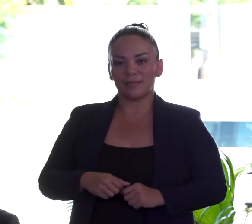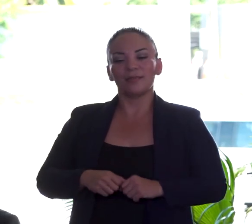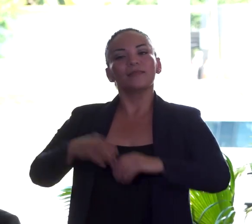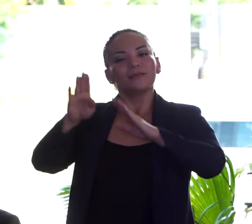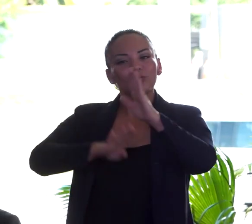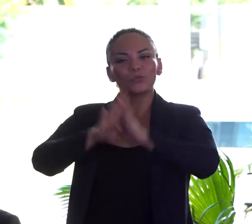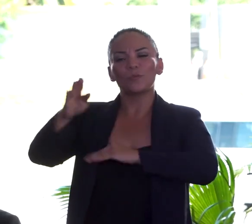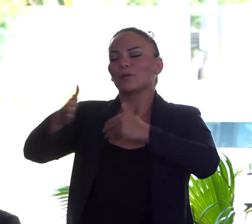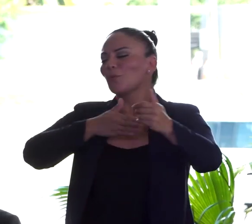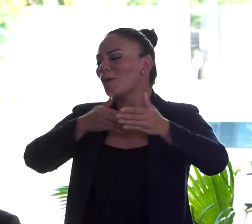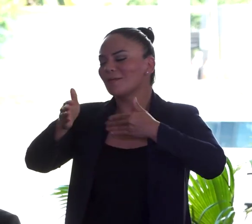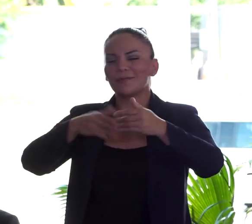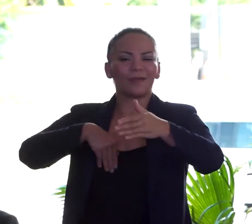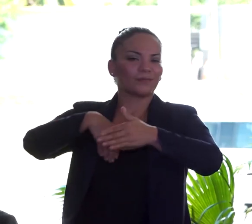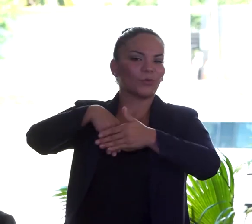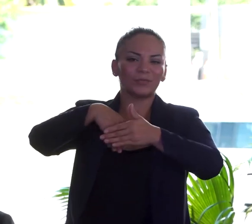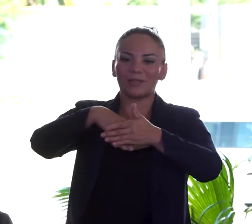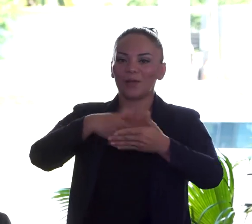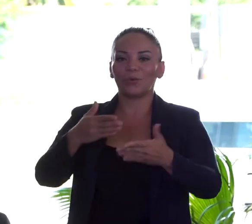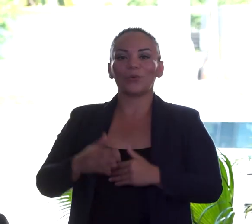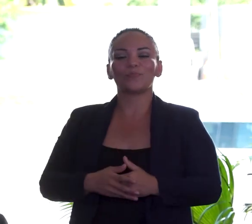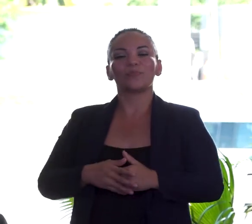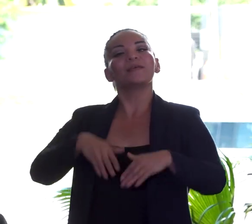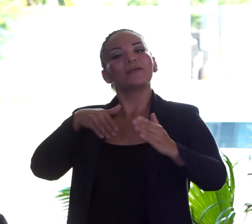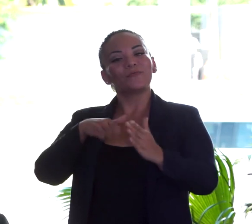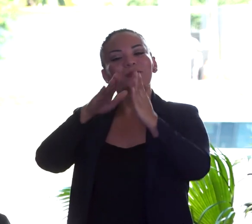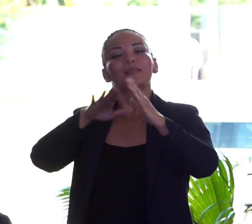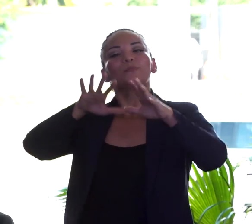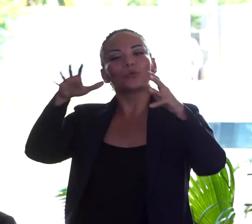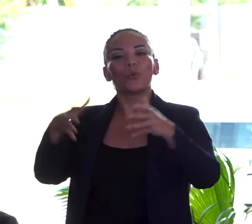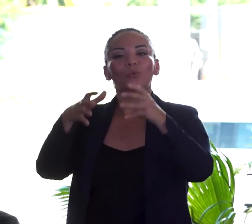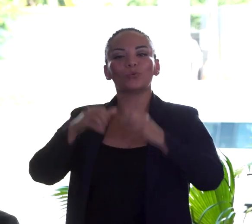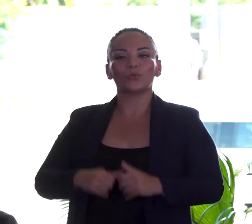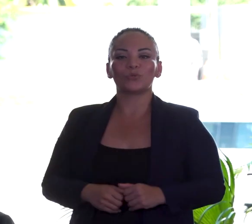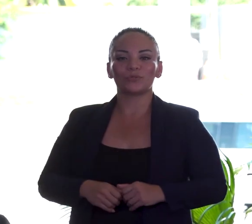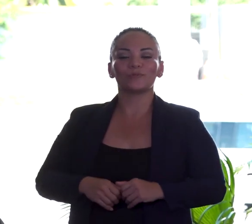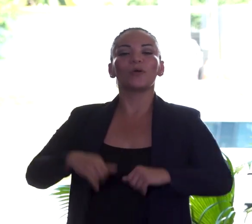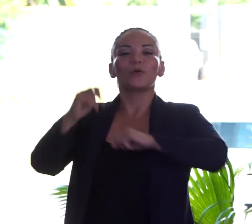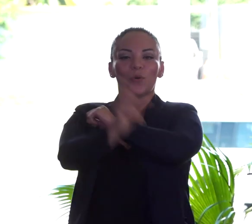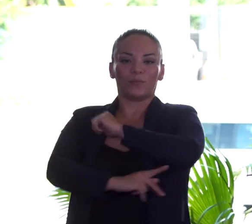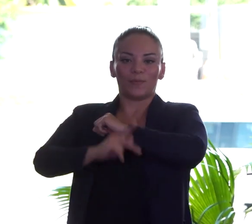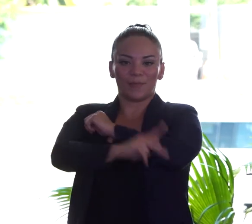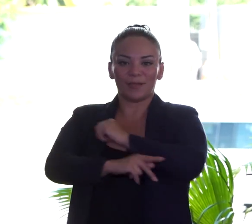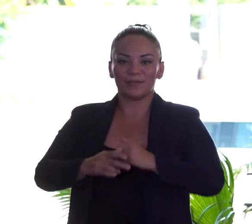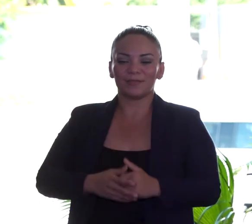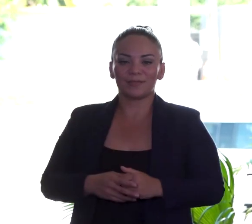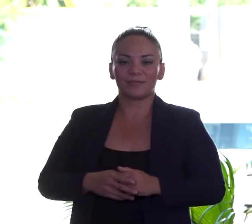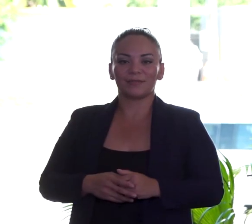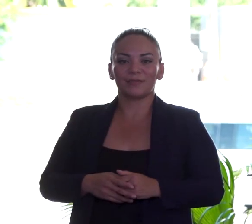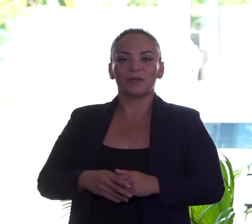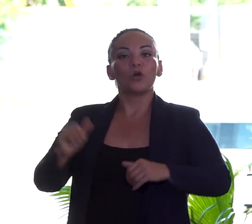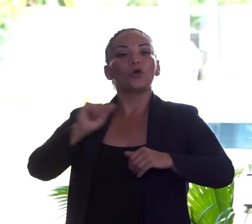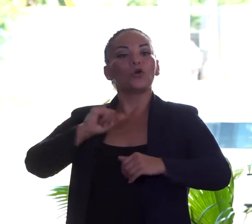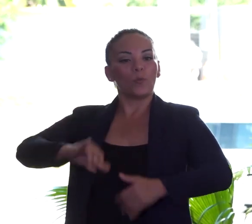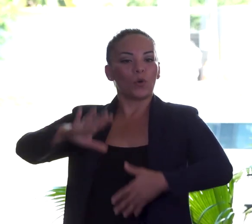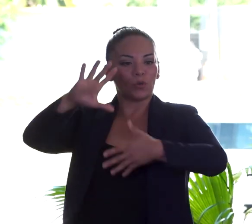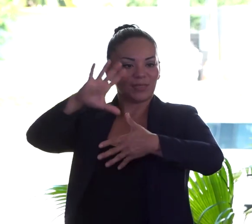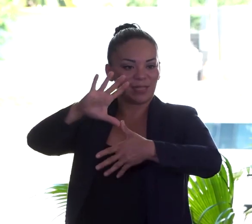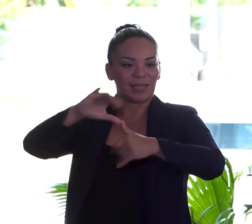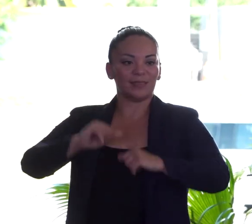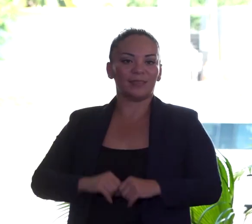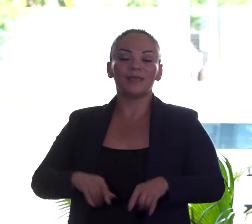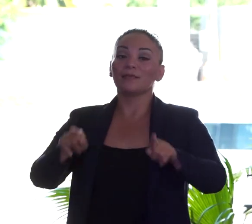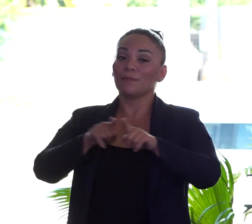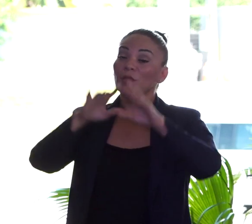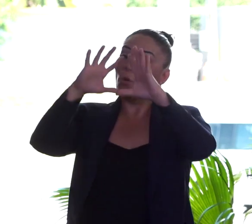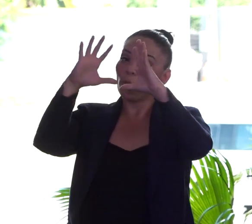superar cualquier obstáculo que enfrentemos juntos como país, como continente y